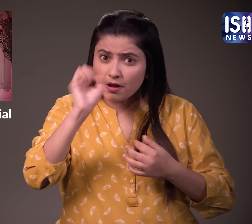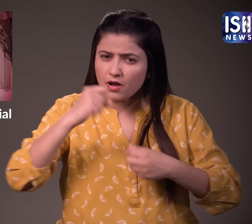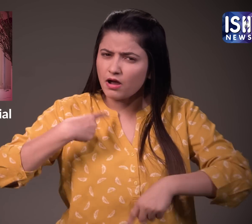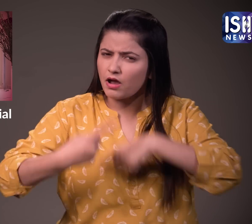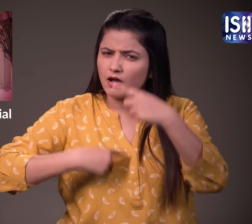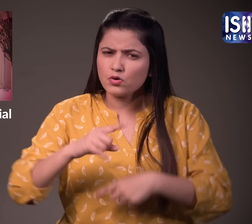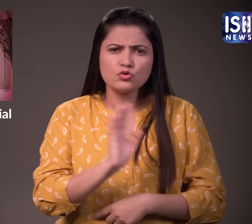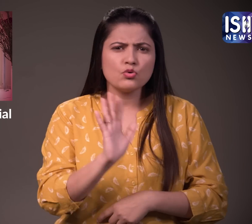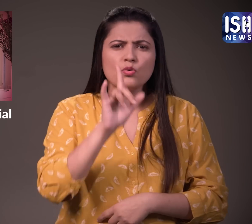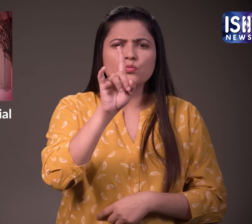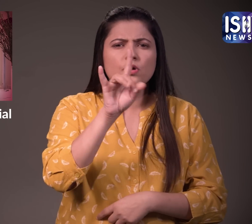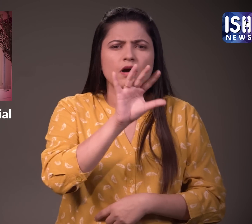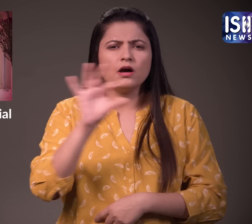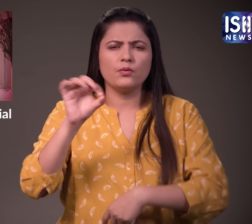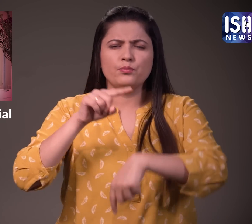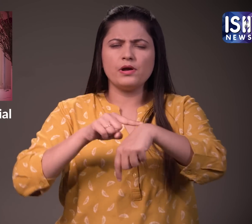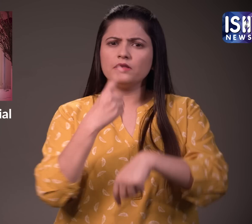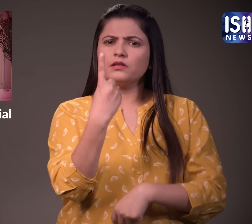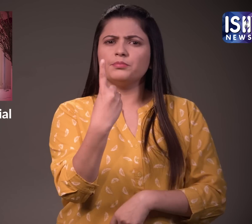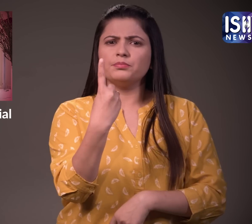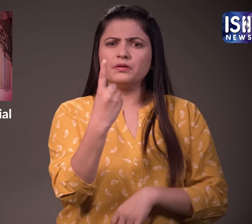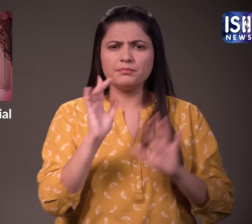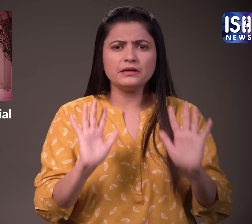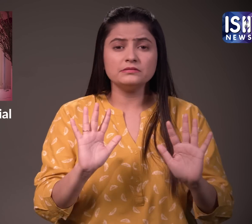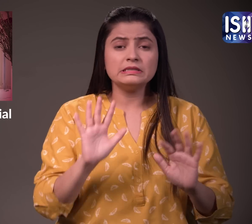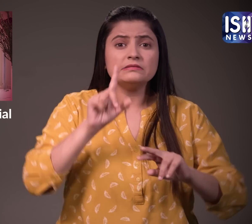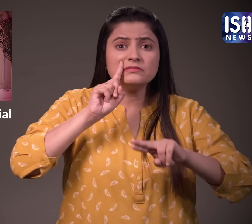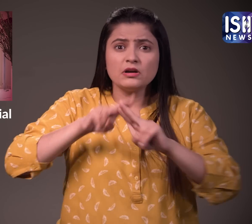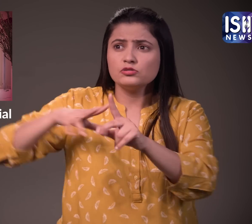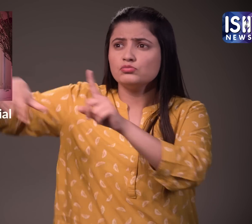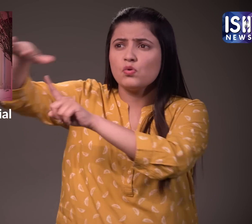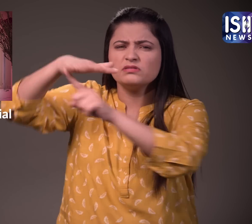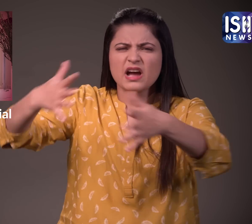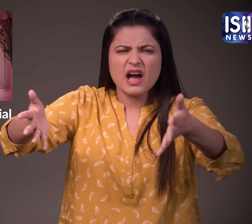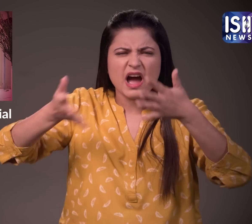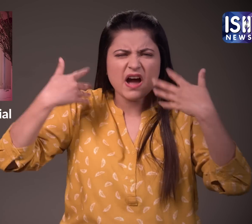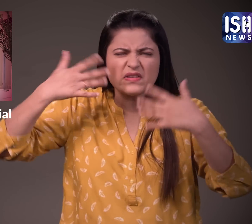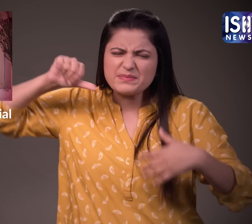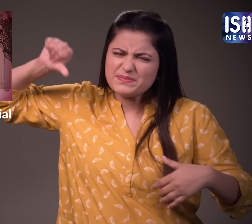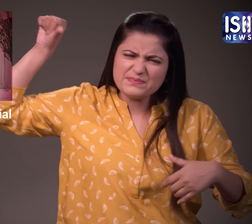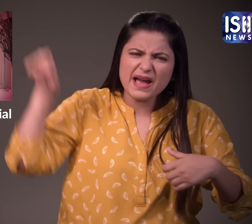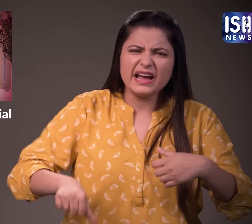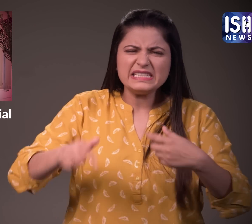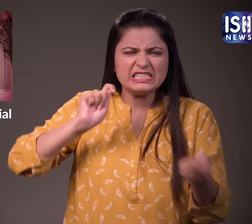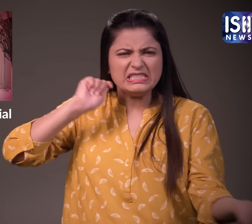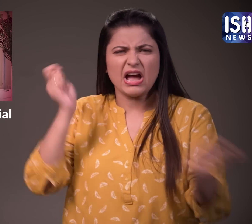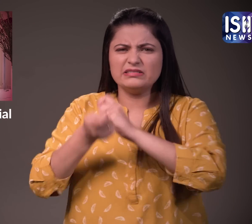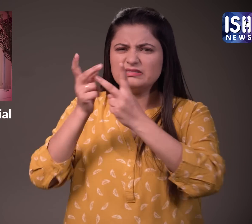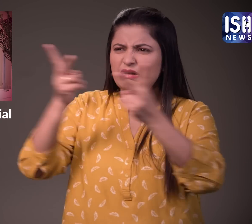साथ ही आपको अपने चेहरे को सप्ता में किवल एक बार भाब देनी है और सप्ता में दो बार अगर आपके द्वचा बहुत अधिक